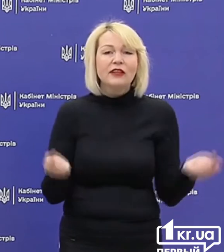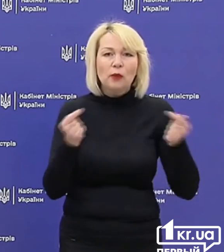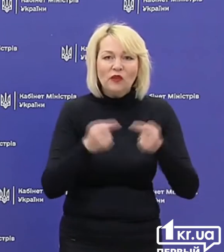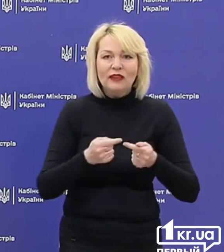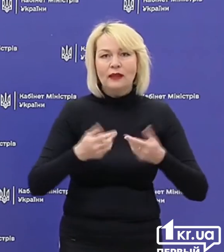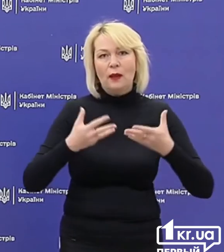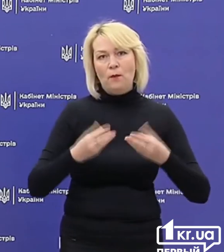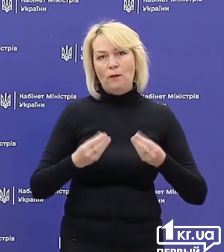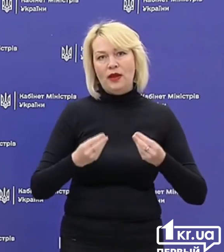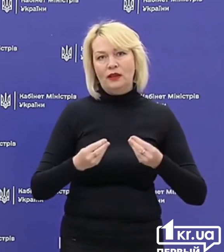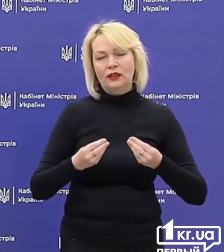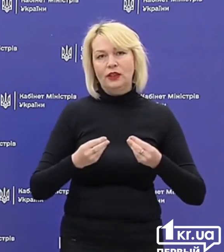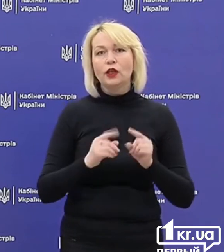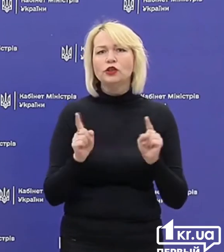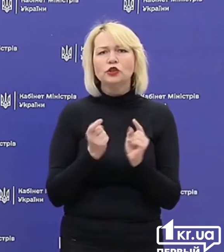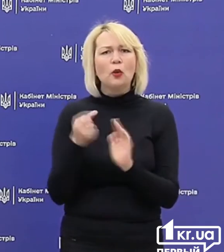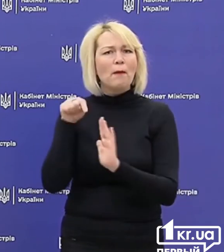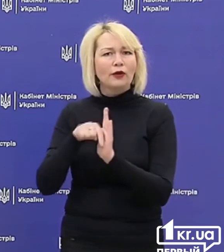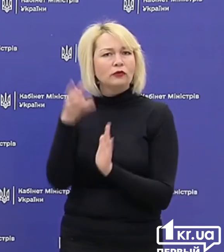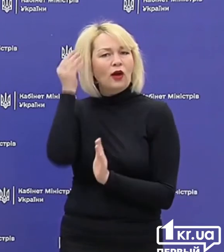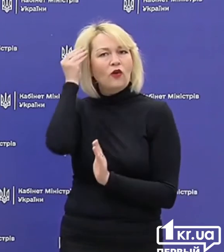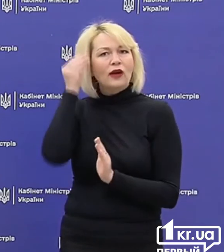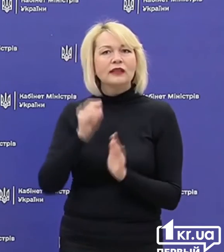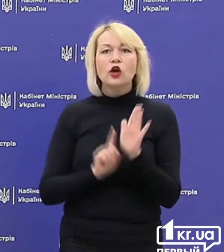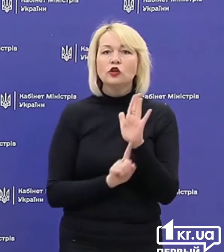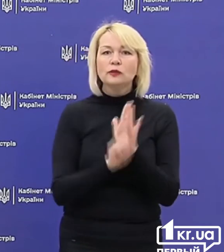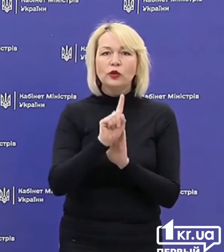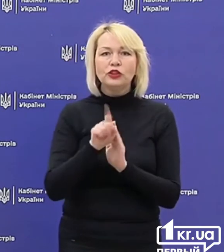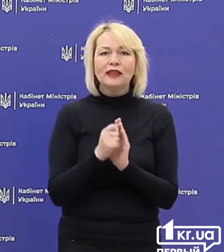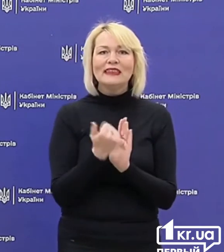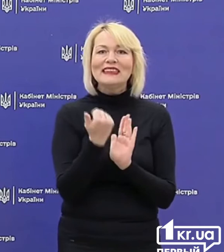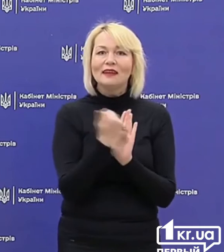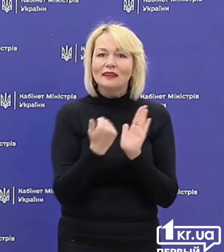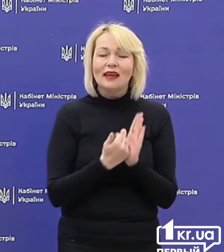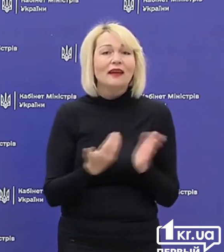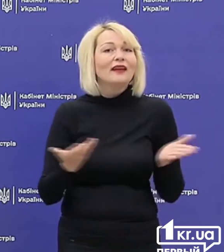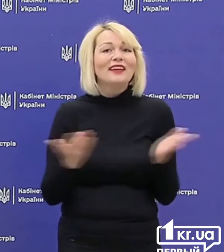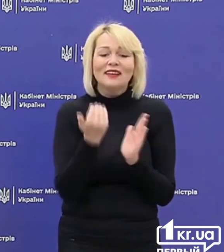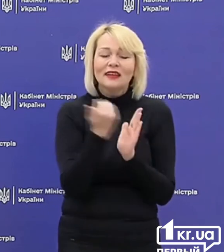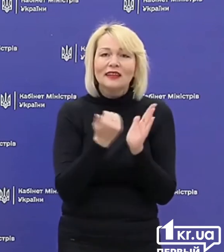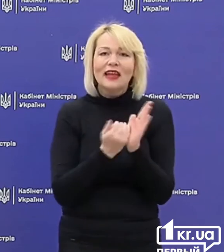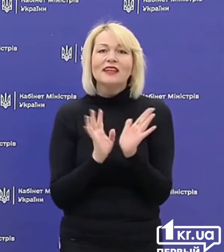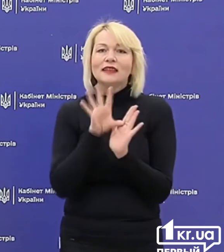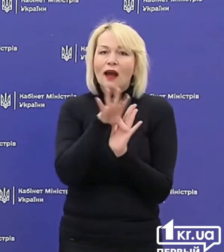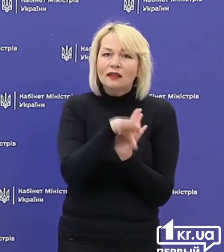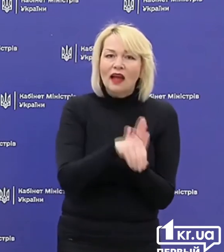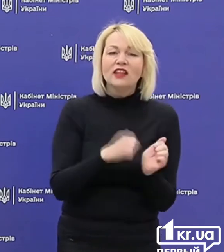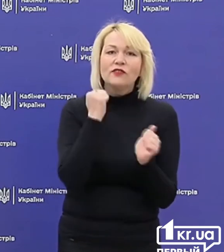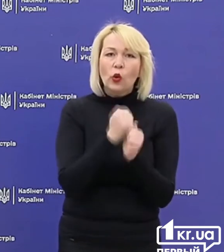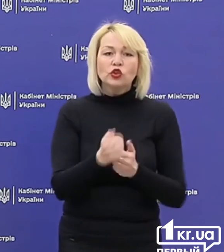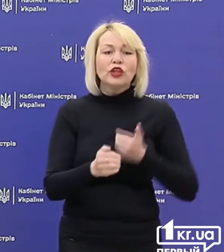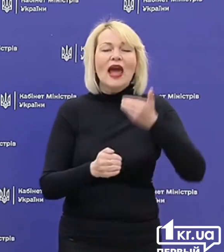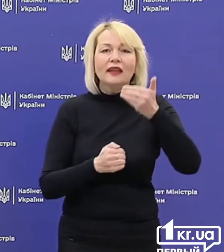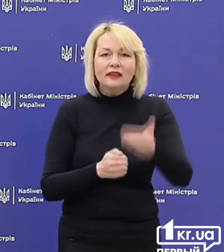'якшення. Що я маю на увазі? Розпочнемо з критеріїв. Які критерії ми заклали в кожен етап